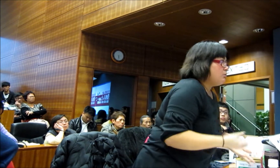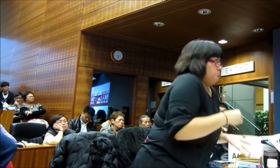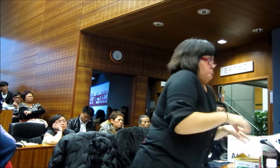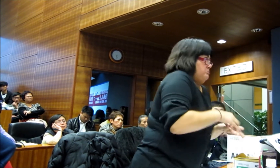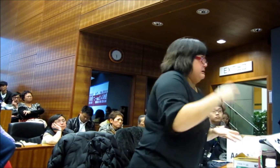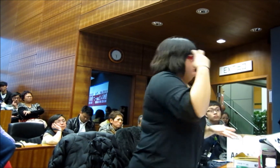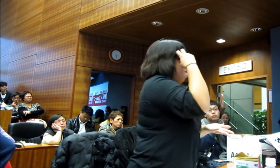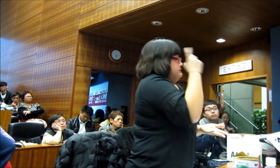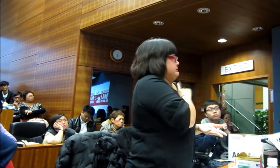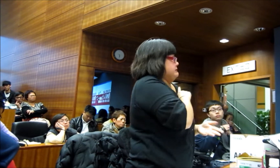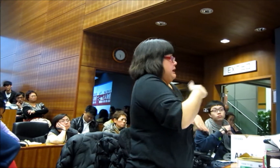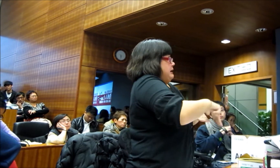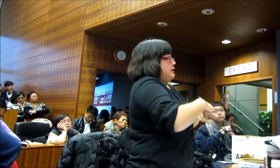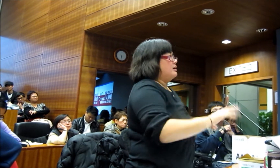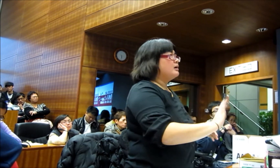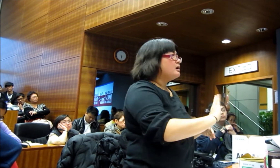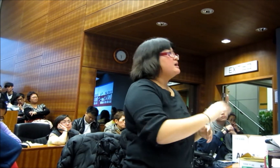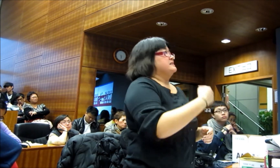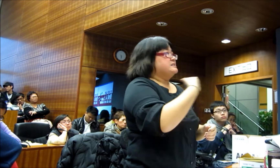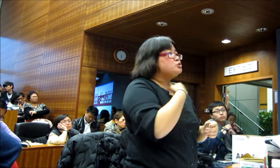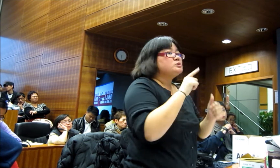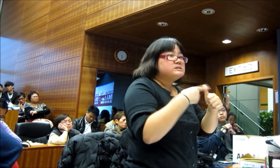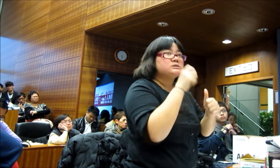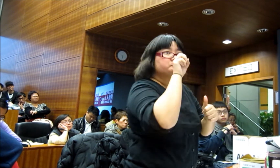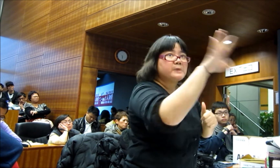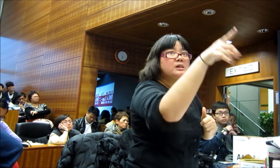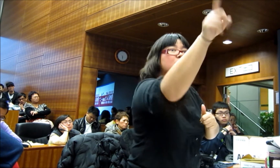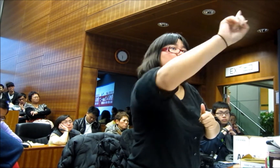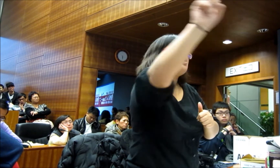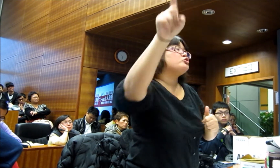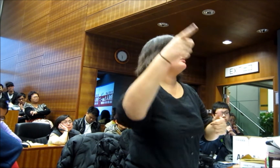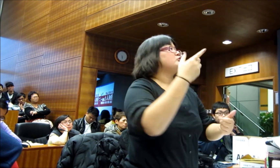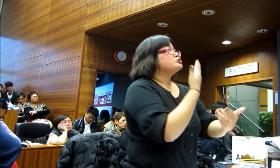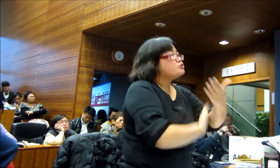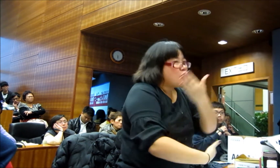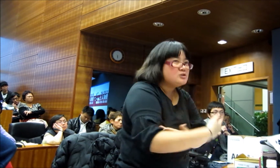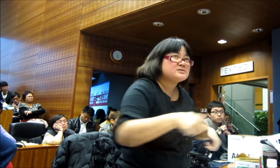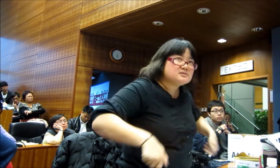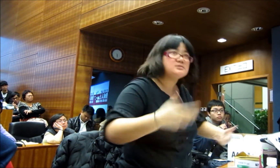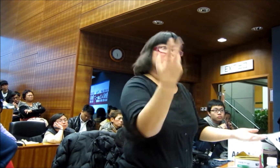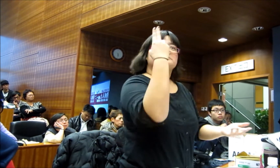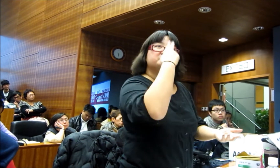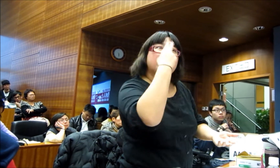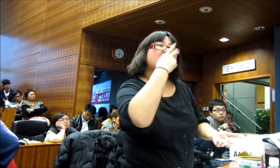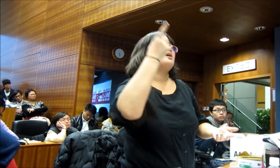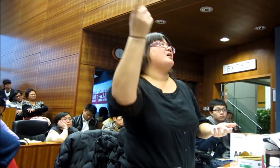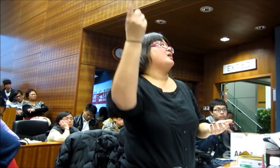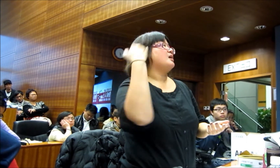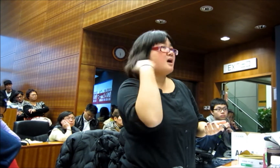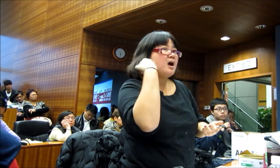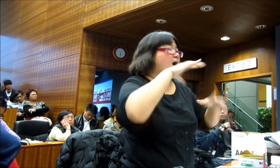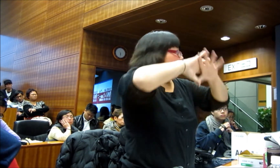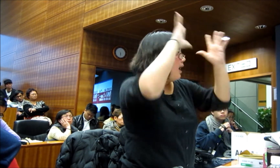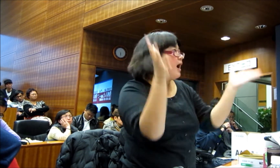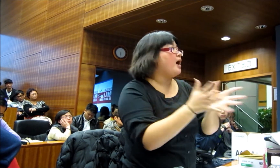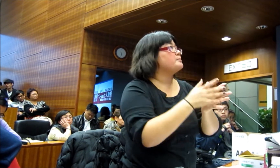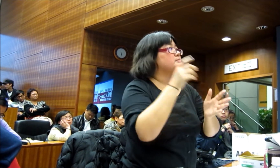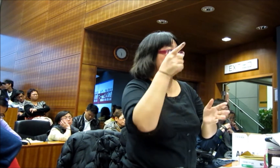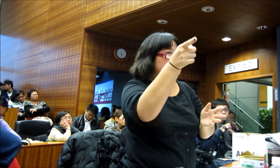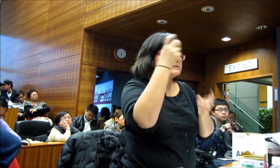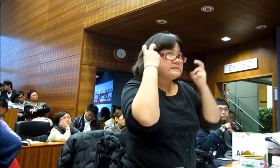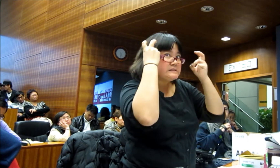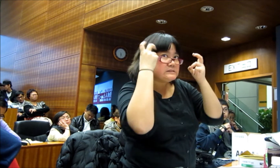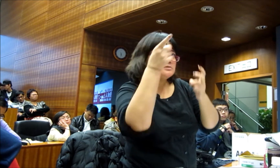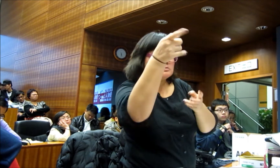那裡都可以跟這些方法發展不知為什麼總是這些設施這些計劃都做得不好的雙殘盲人